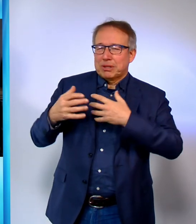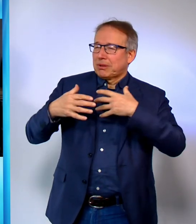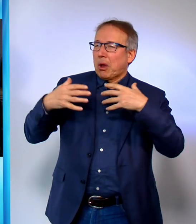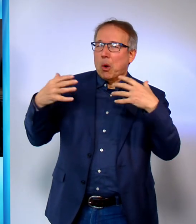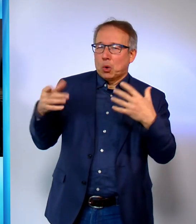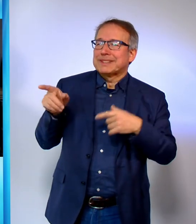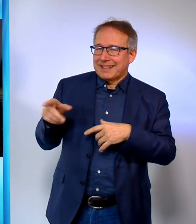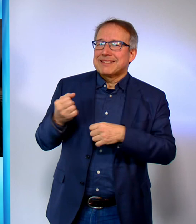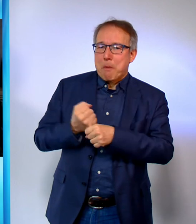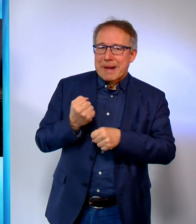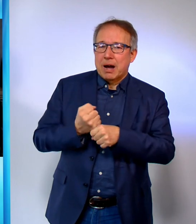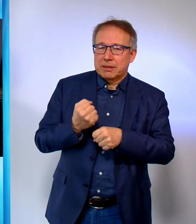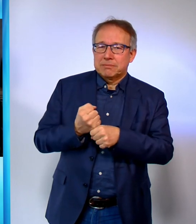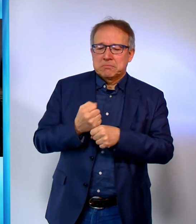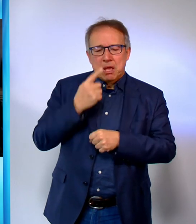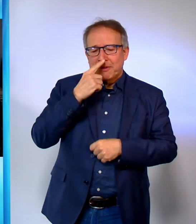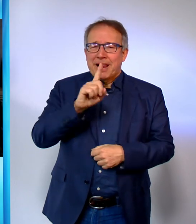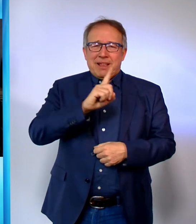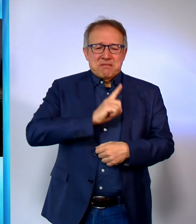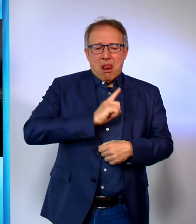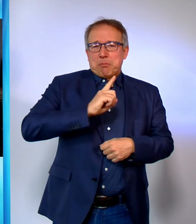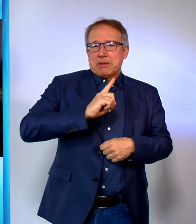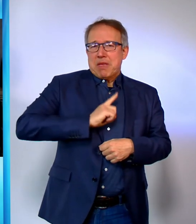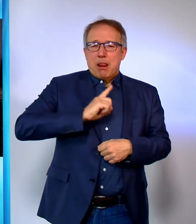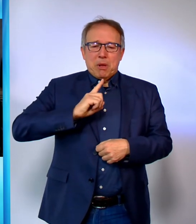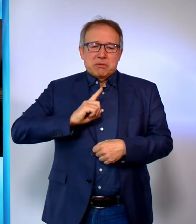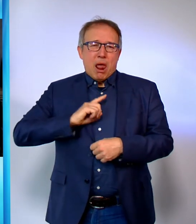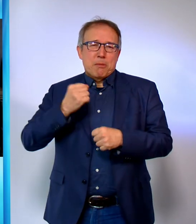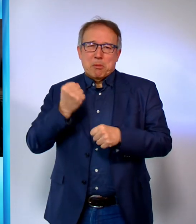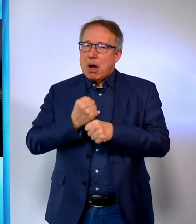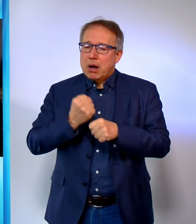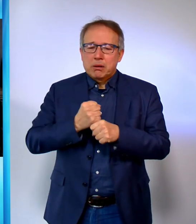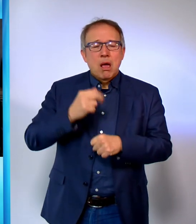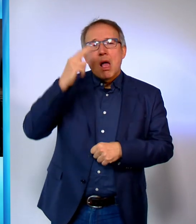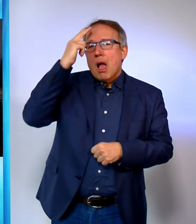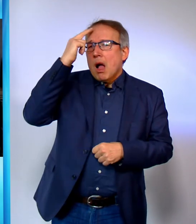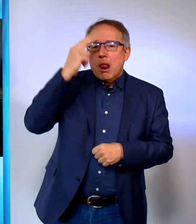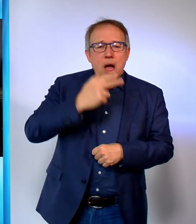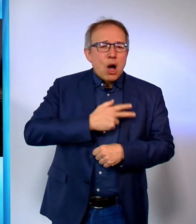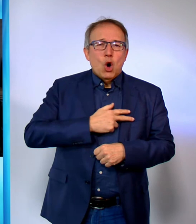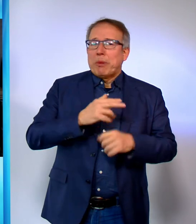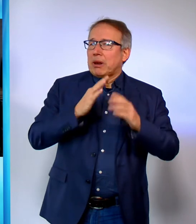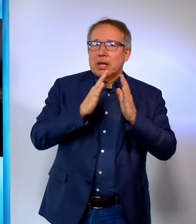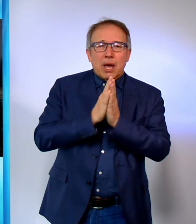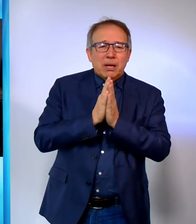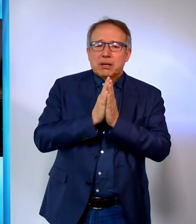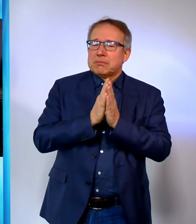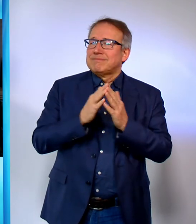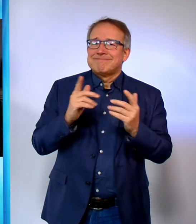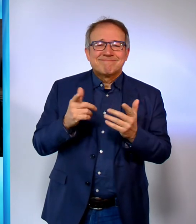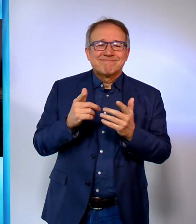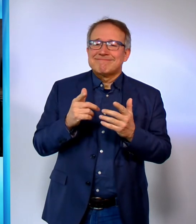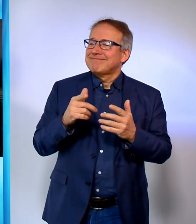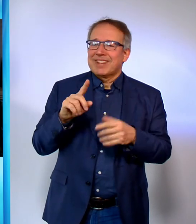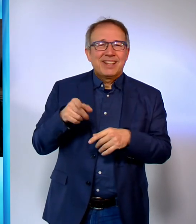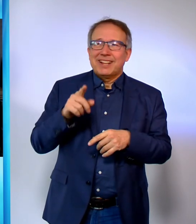nachzugeben. Wenn wir alles selbst machen wollen, unseren Glauben, die Kirche, den Lebenssinn, dann schaffen wir